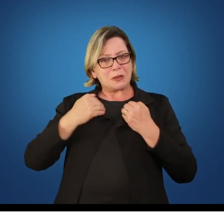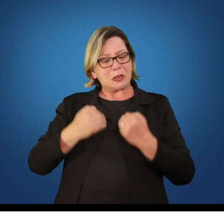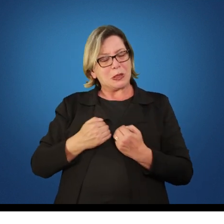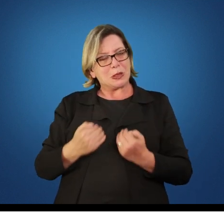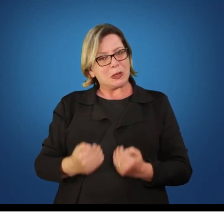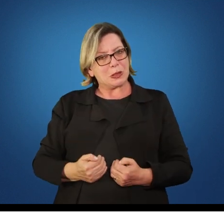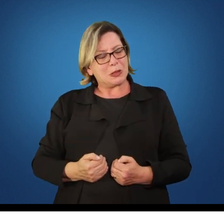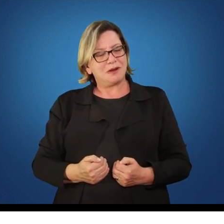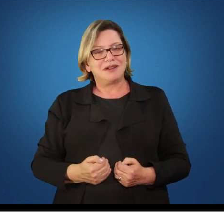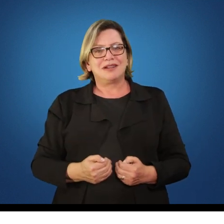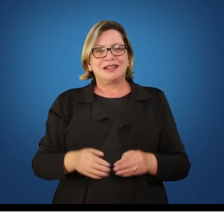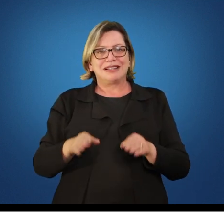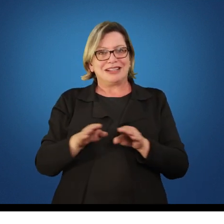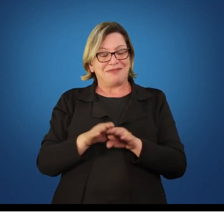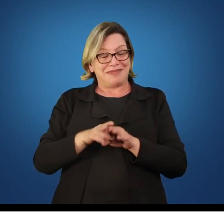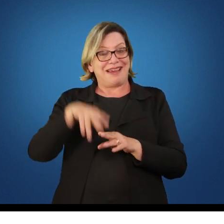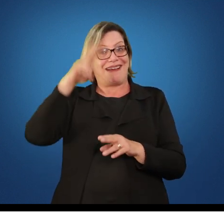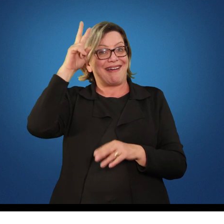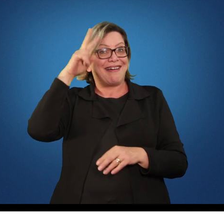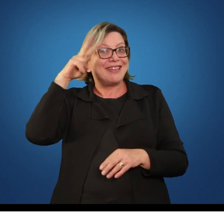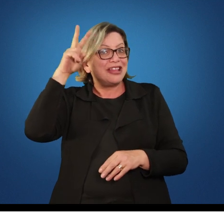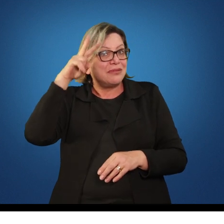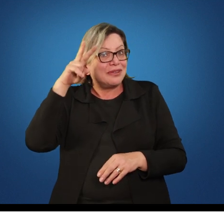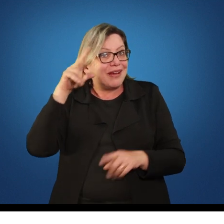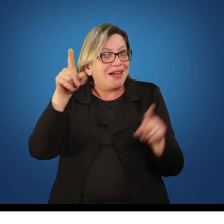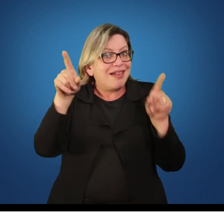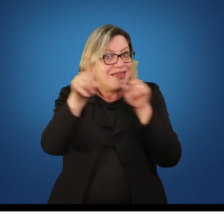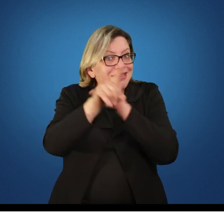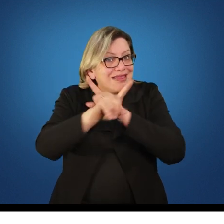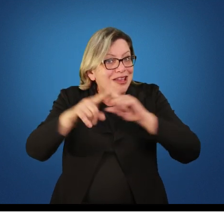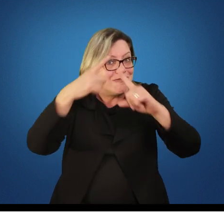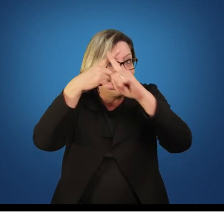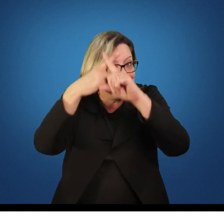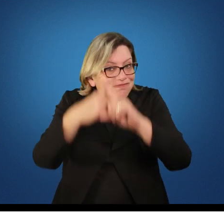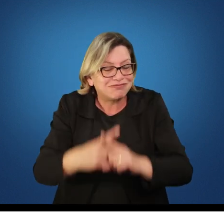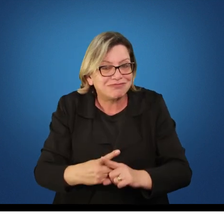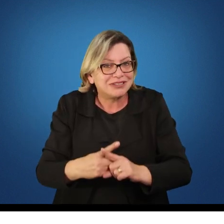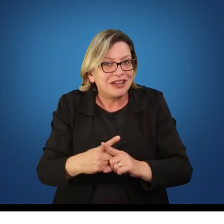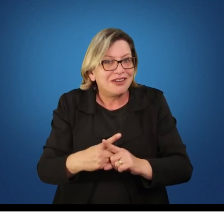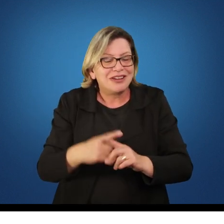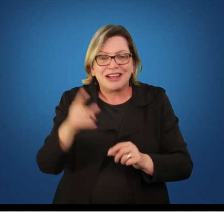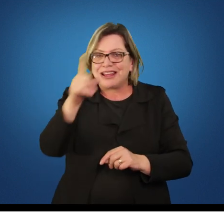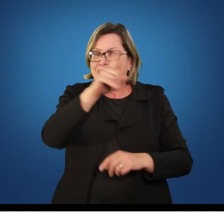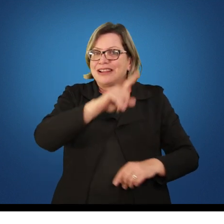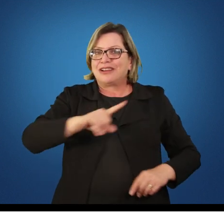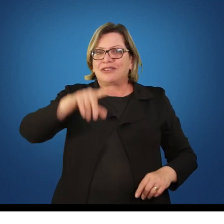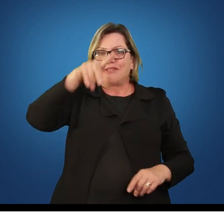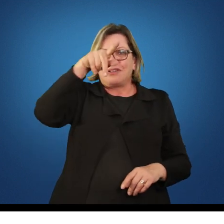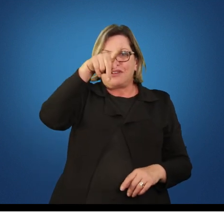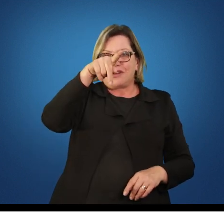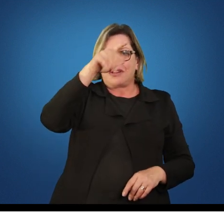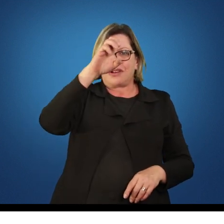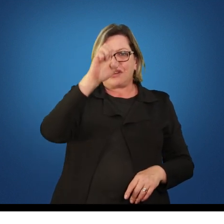frisar não estamos aqui falando de performance não estamos aqui falando de